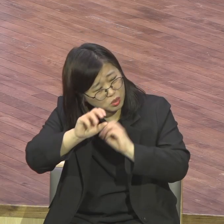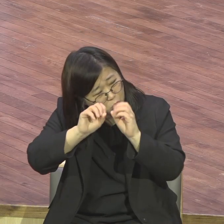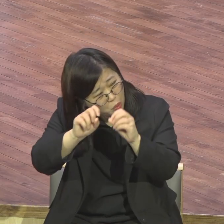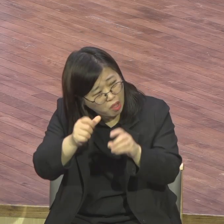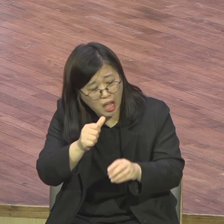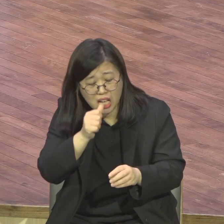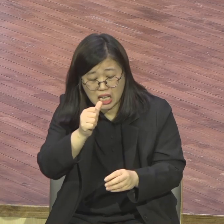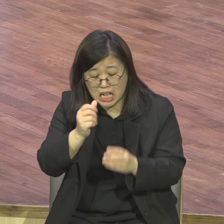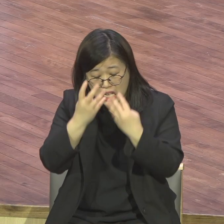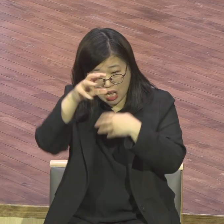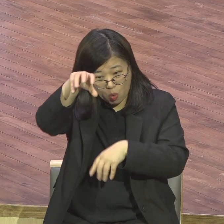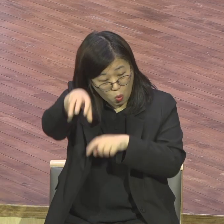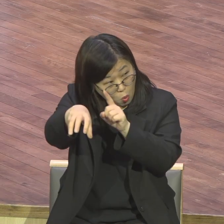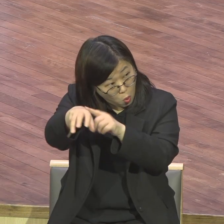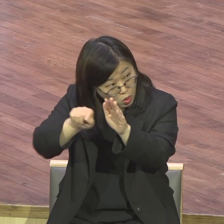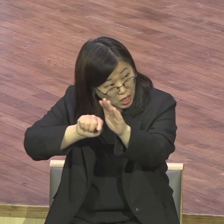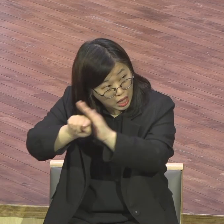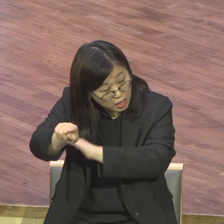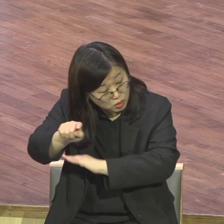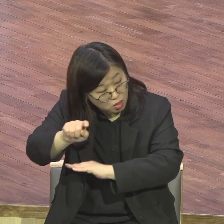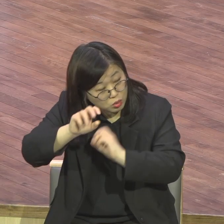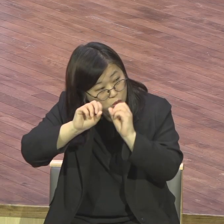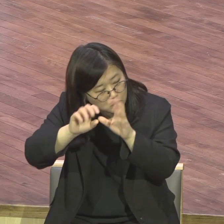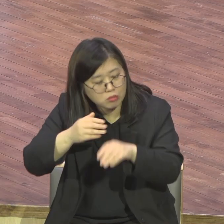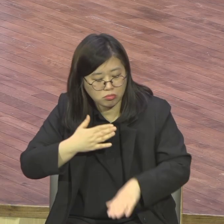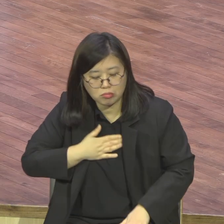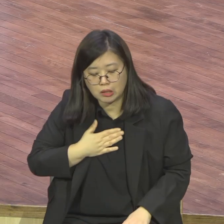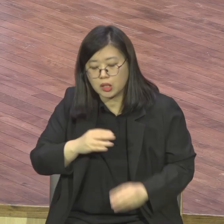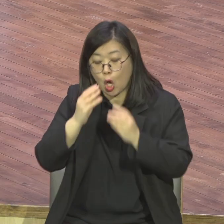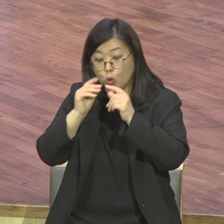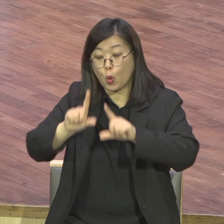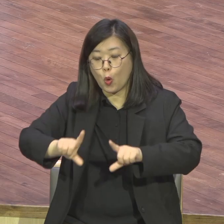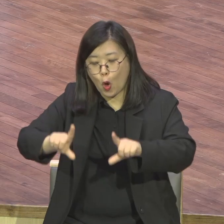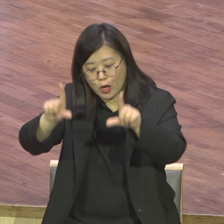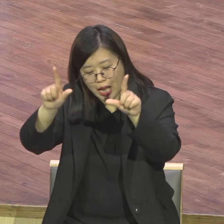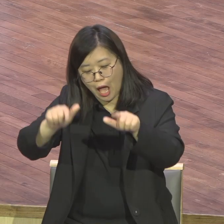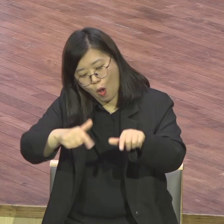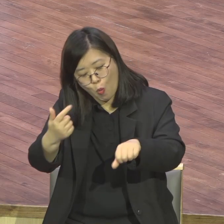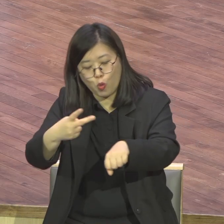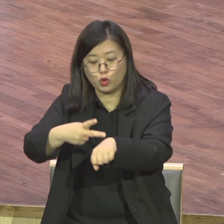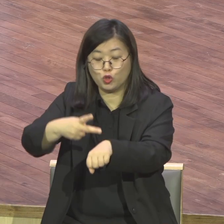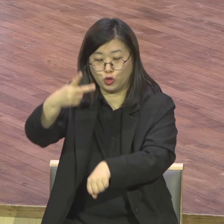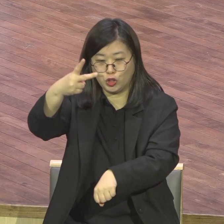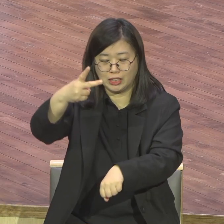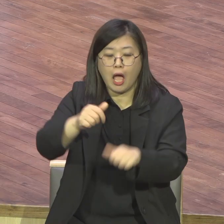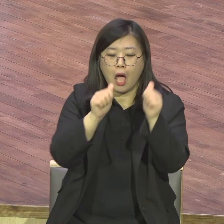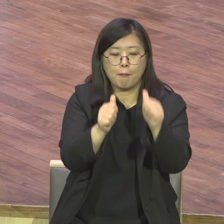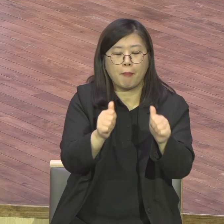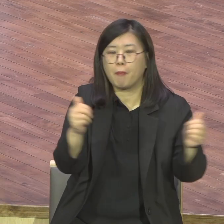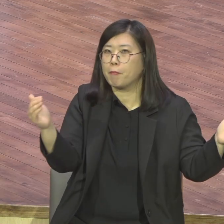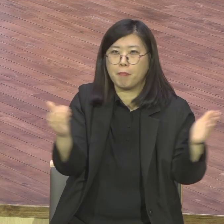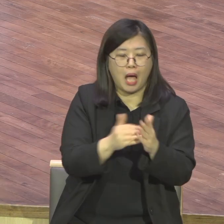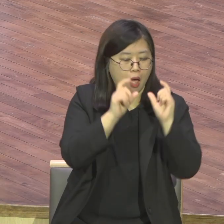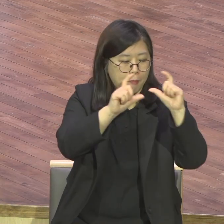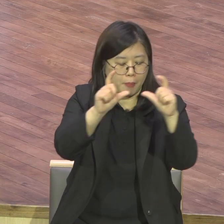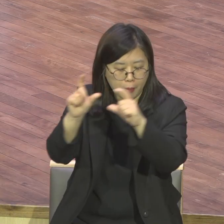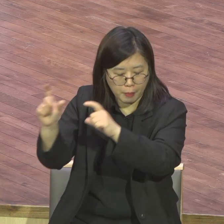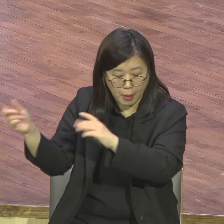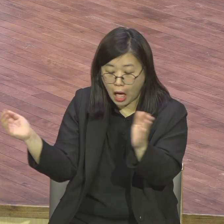1시에 재판 받고 다 들어옵니다 그럼 2시에 딱 가면 숫자 딱 나옵니다 그 우유 따고 딱 가면요 딱 앉았으니까